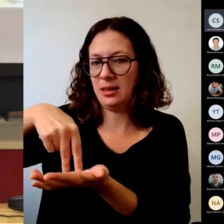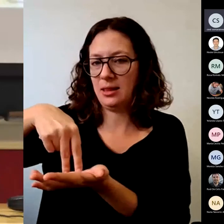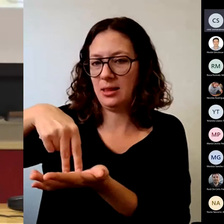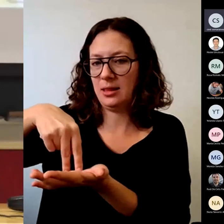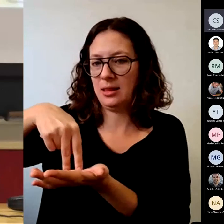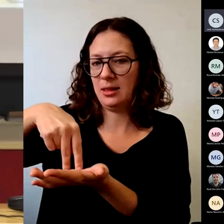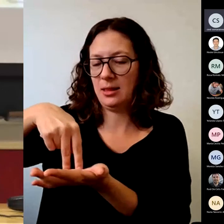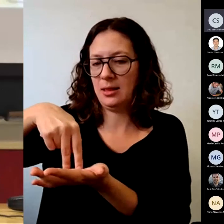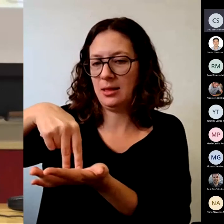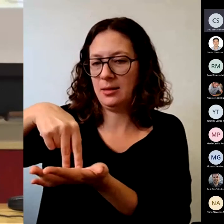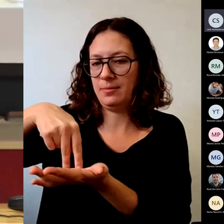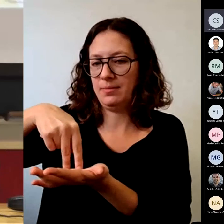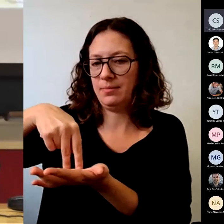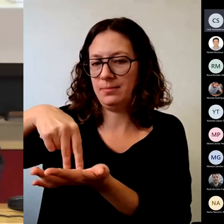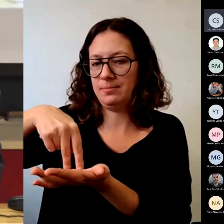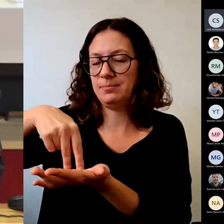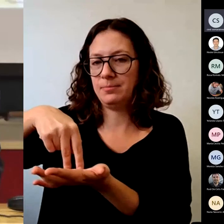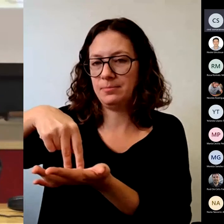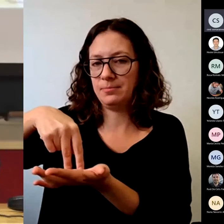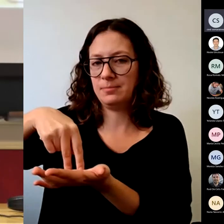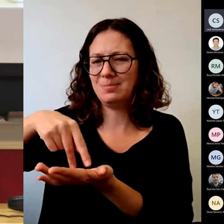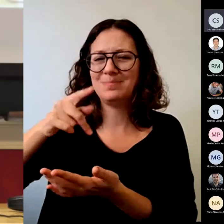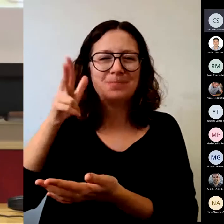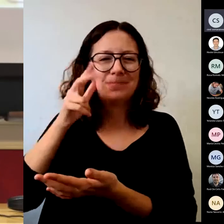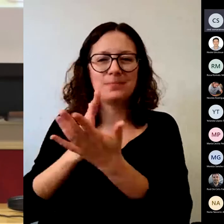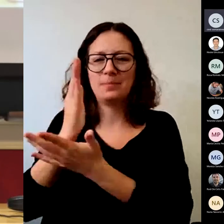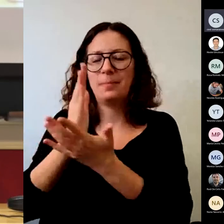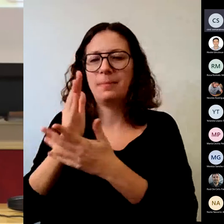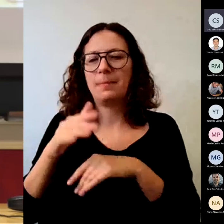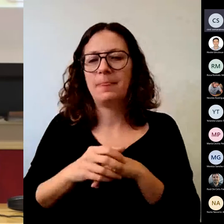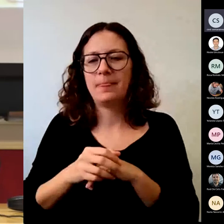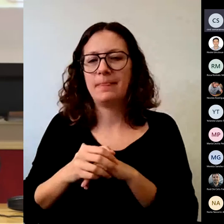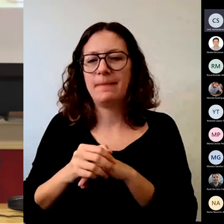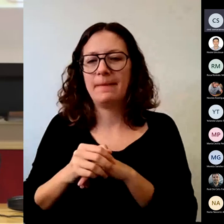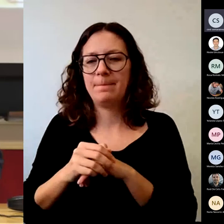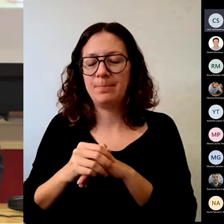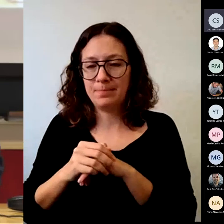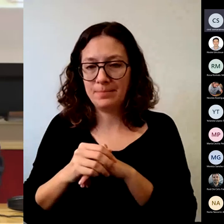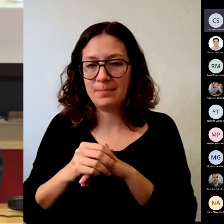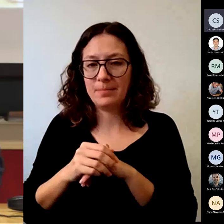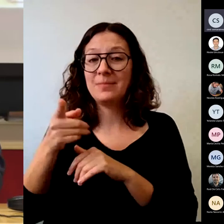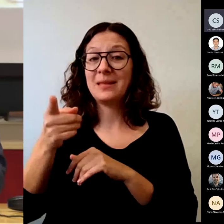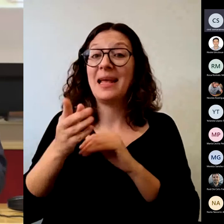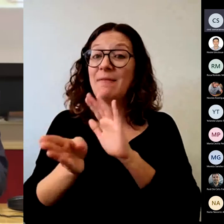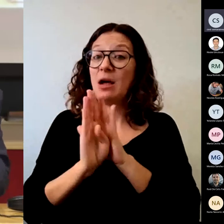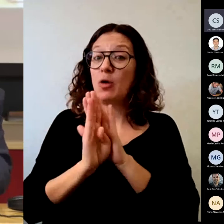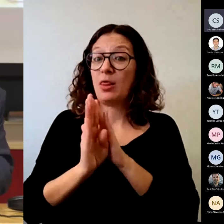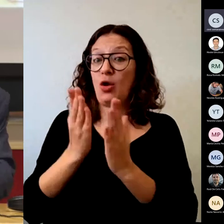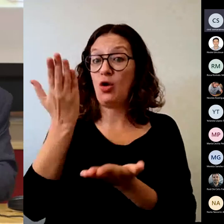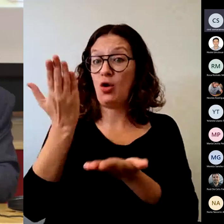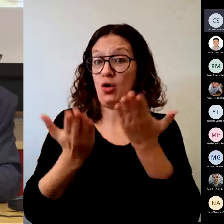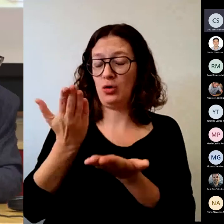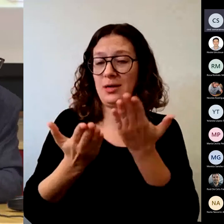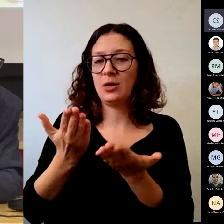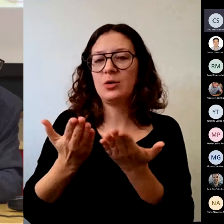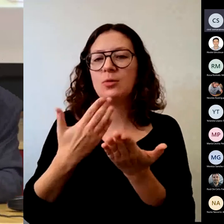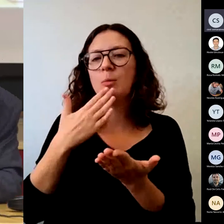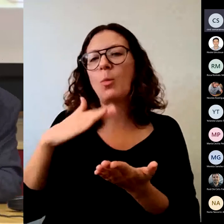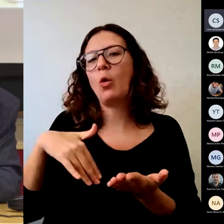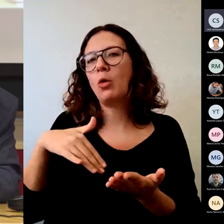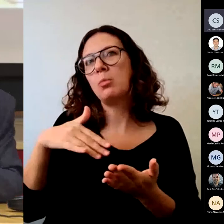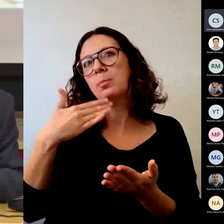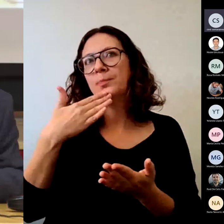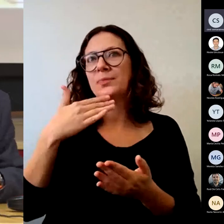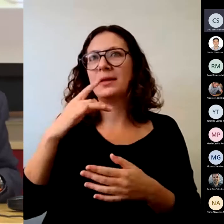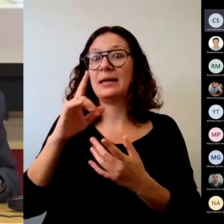El apoyo al auge de la evaluación continua significó entre un 15% y un 20% los cambios en la evaluación.